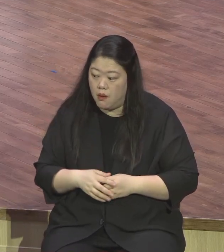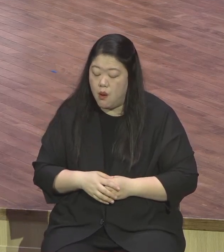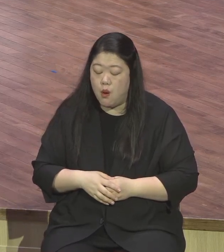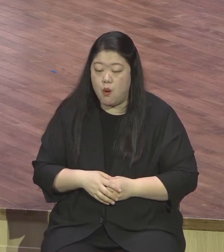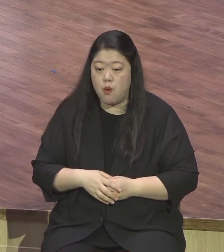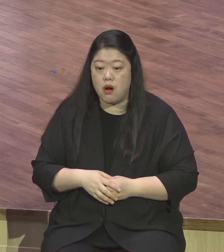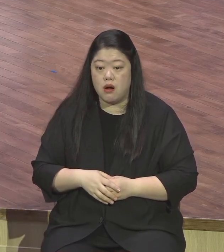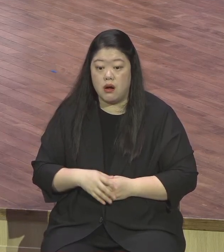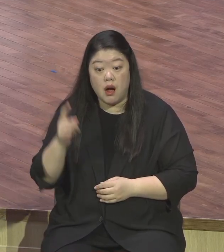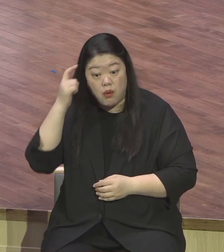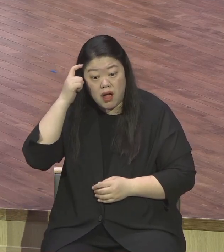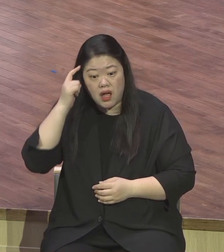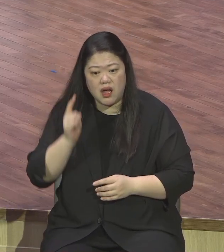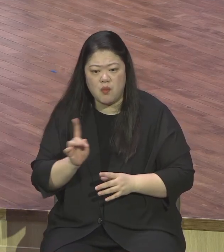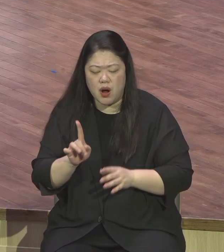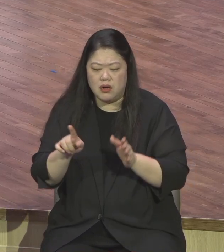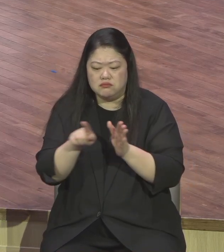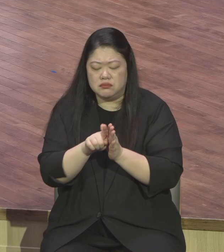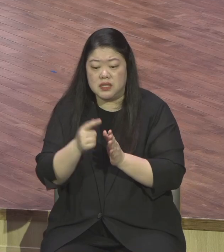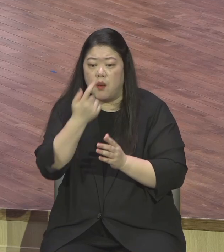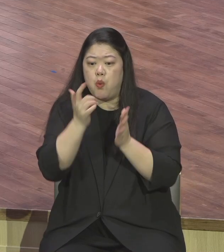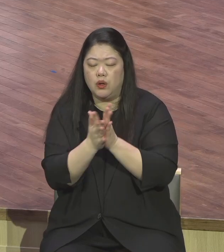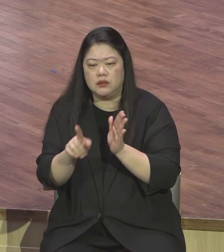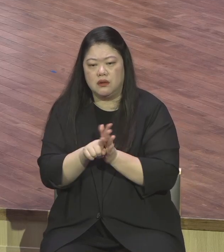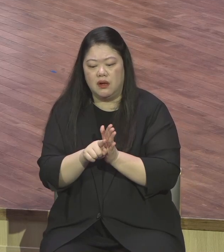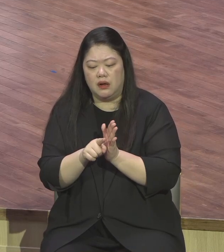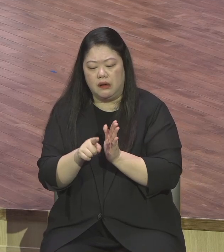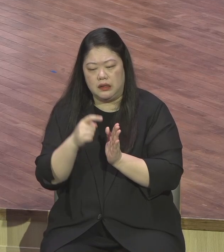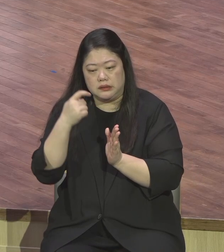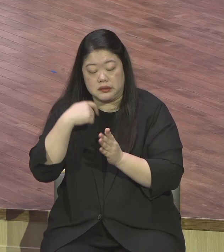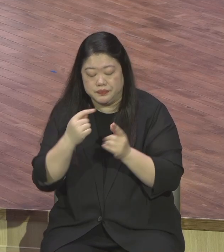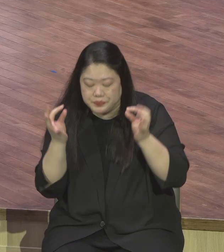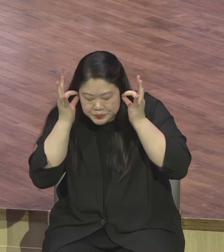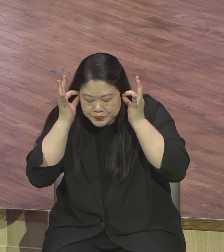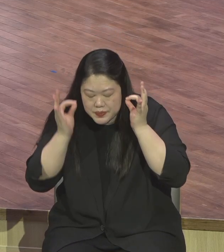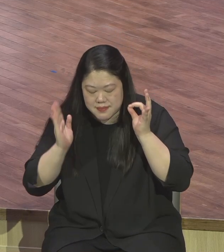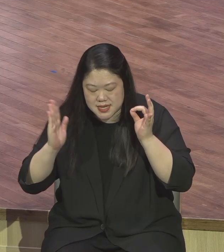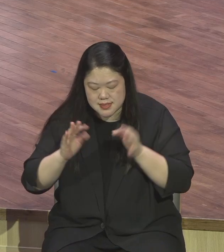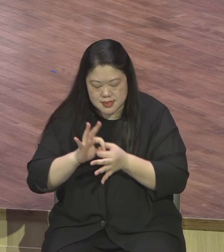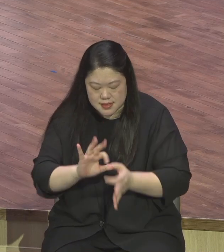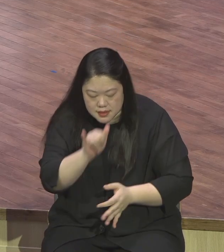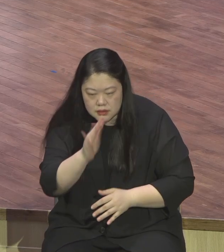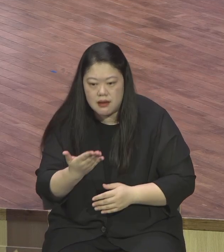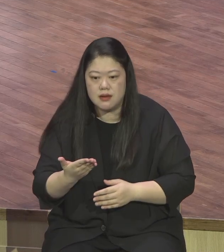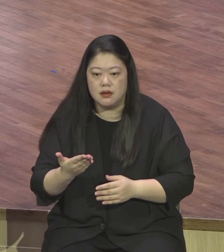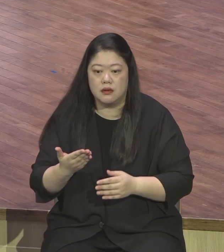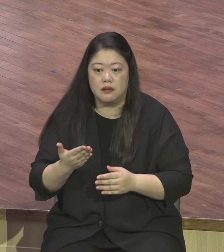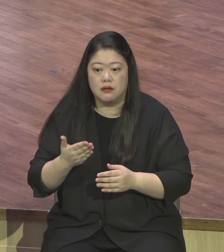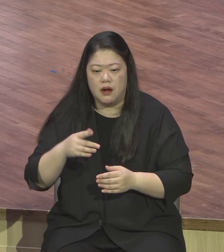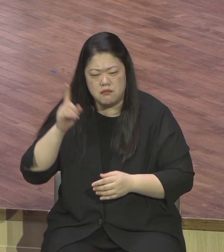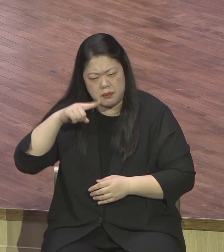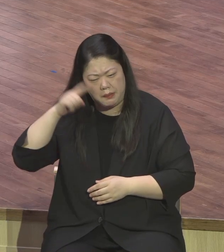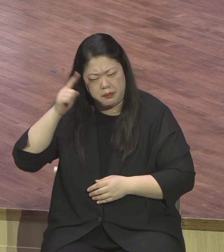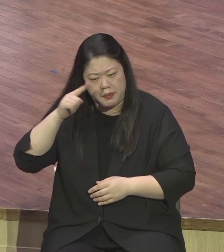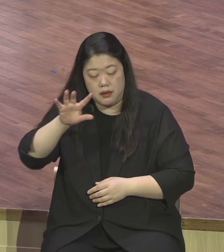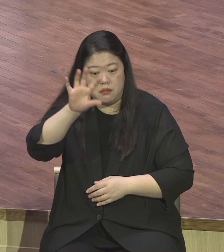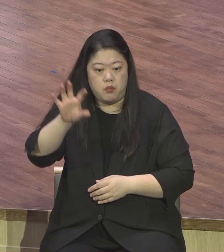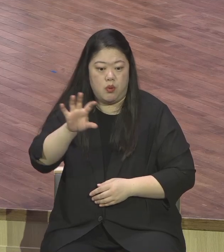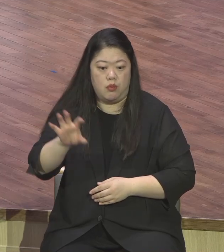씻어버리시기 바랍니다 말씀을 드리고 강당 강웅 내 시대라고 몸부림을 쳐야 돼요 그래야 영적 한 흐름을 따지